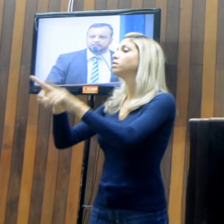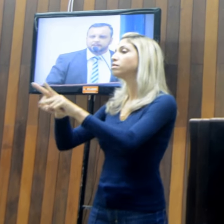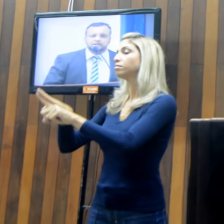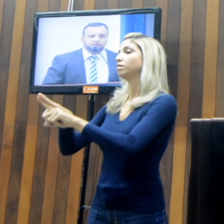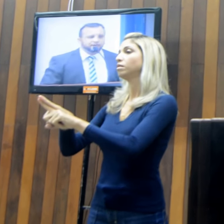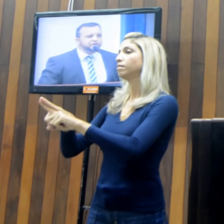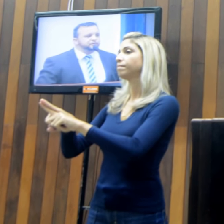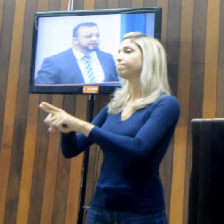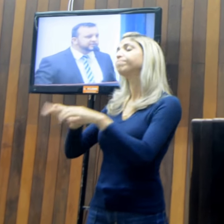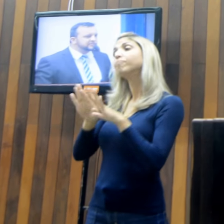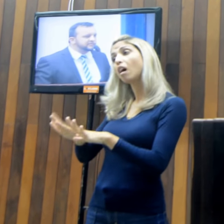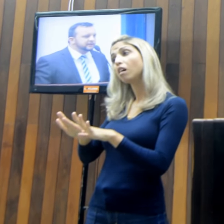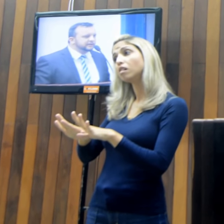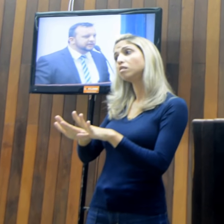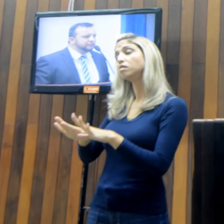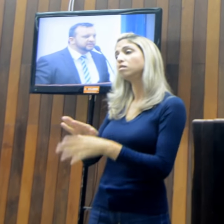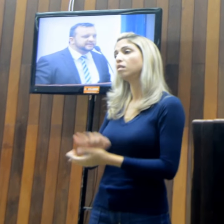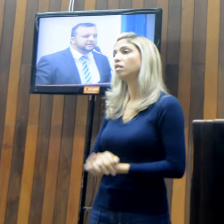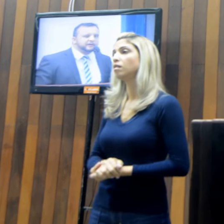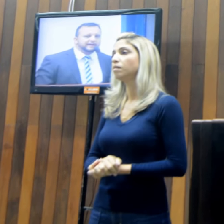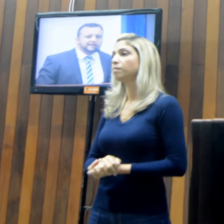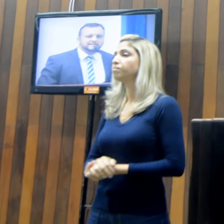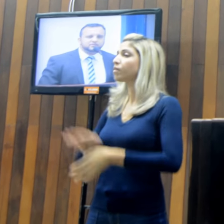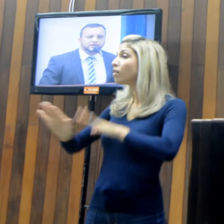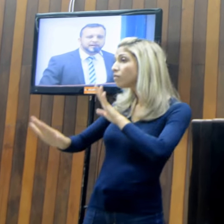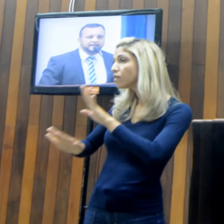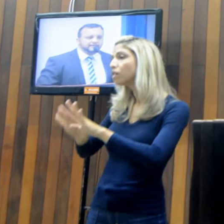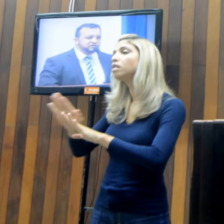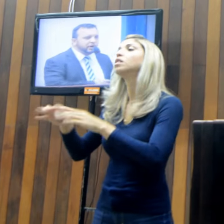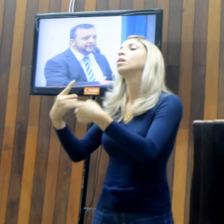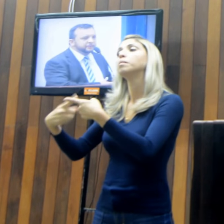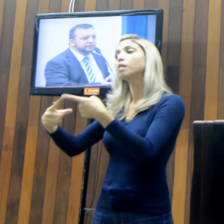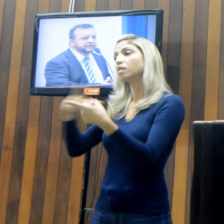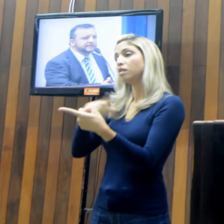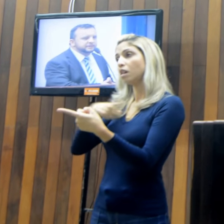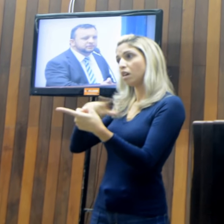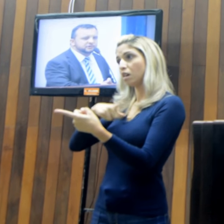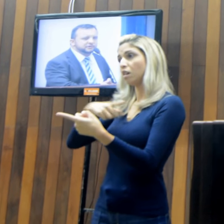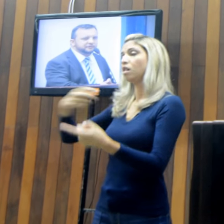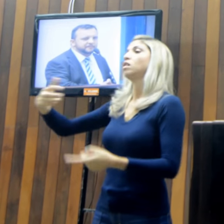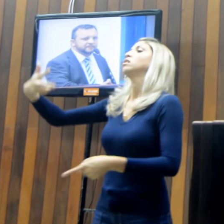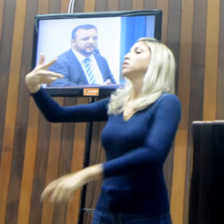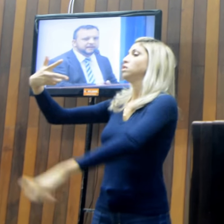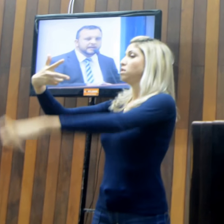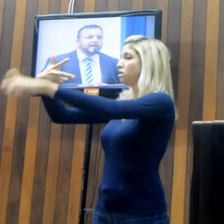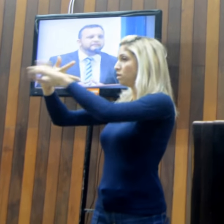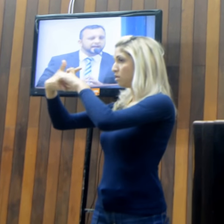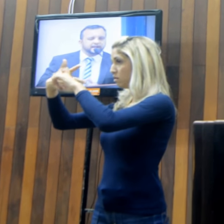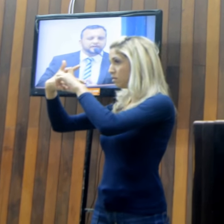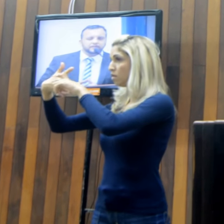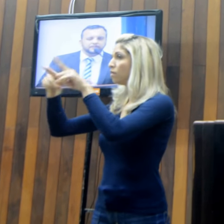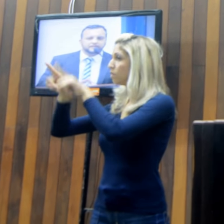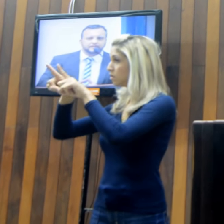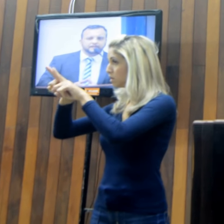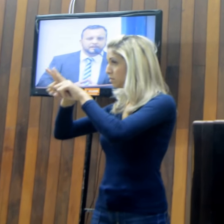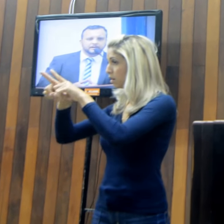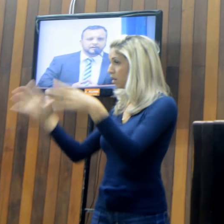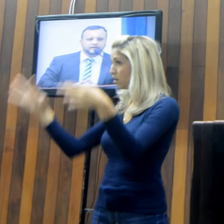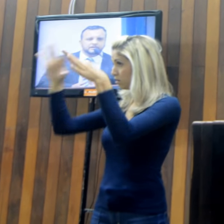E talvez por isso, por ser uma relação direta só entre o Poder Executivo e entre a Enel,